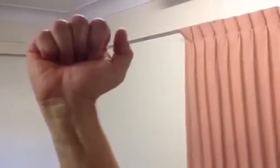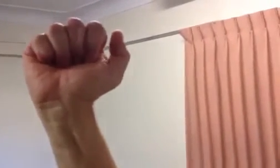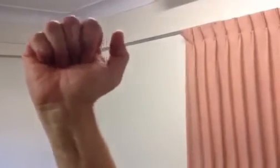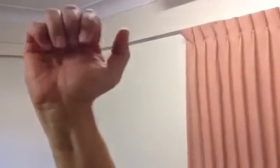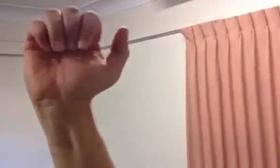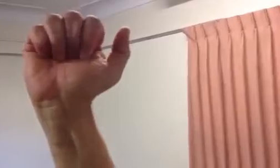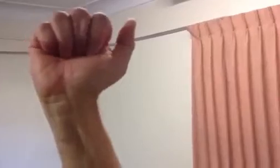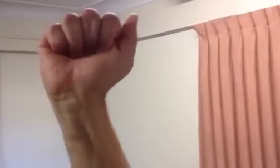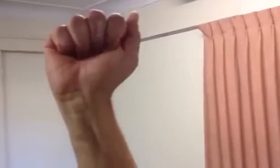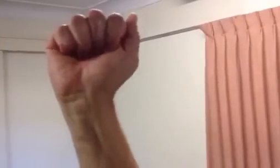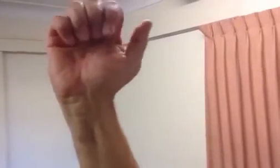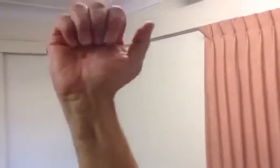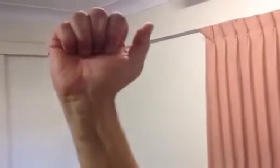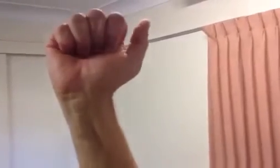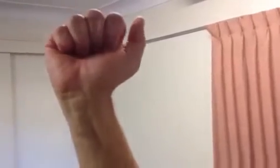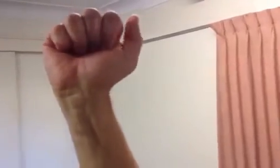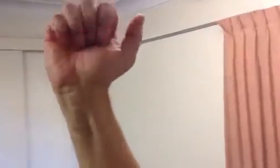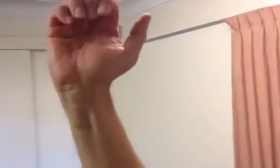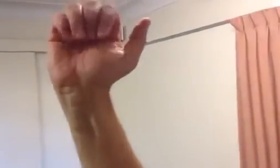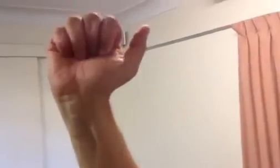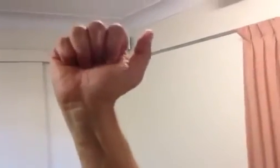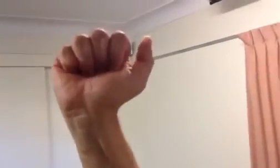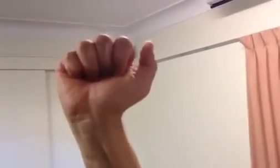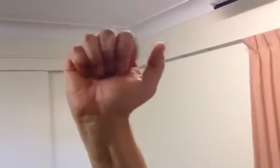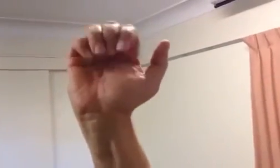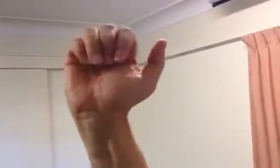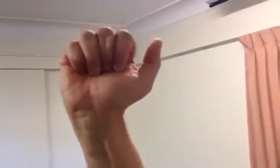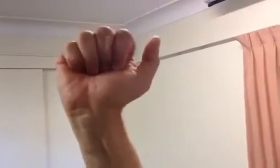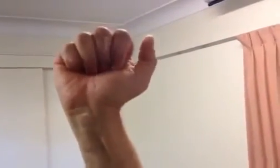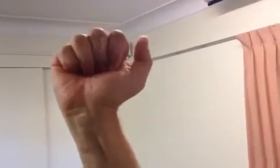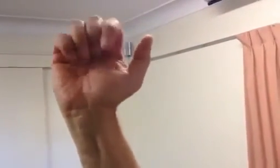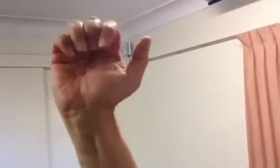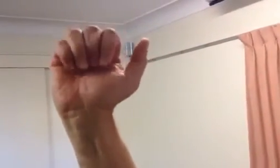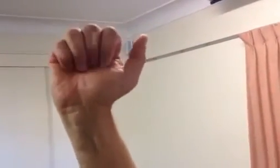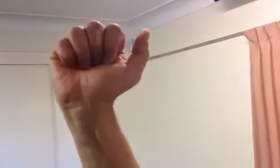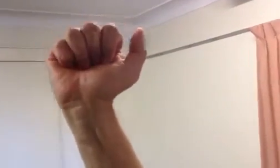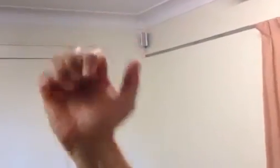पांच, छे, बहुत बढ़िया चार, आट, नो, टीके सब दस